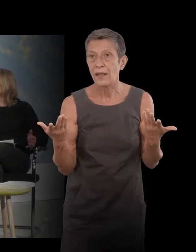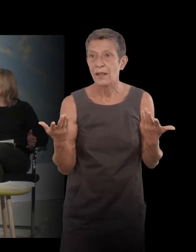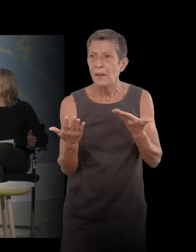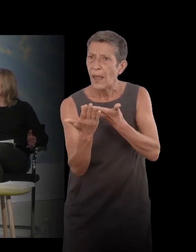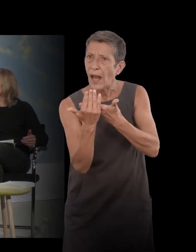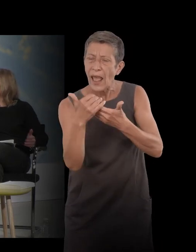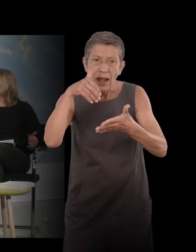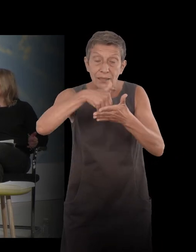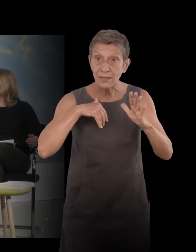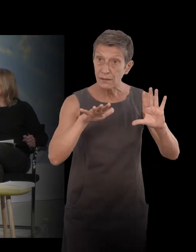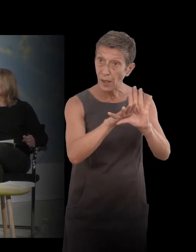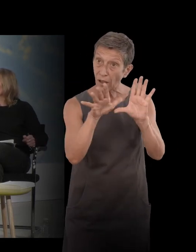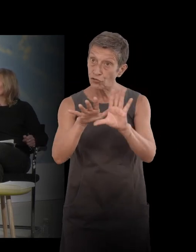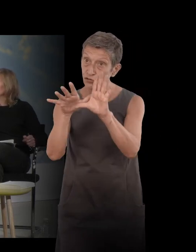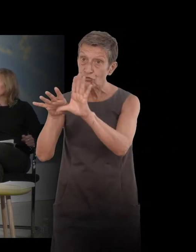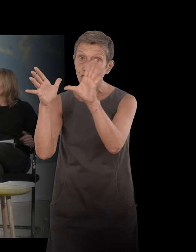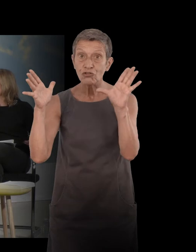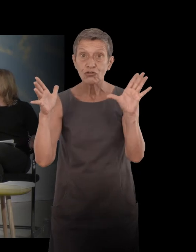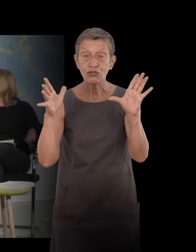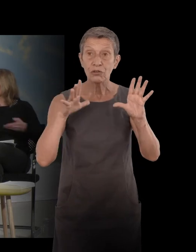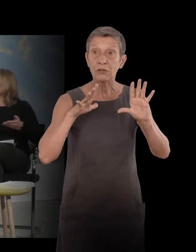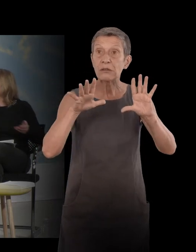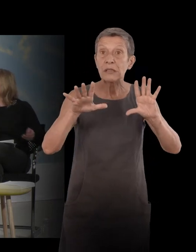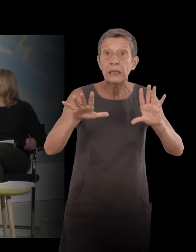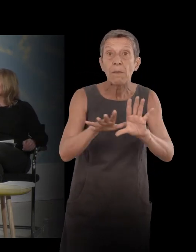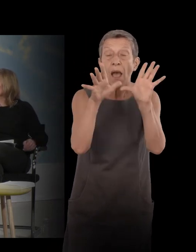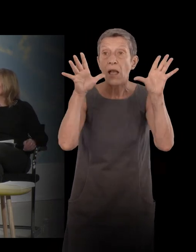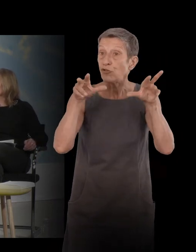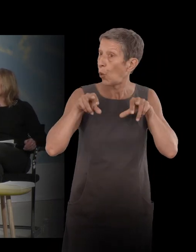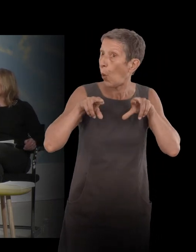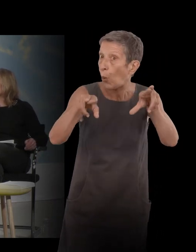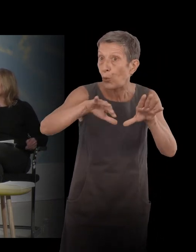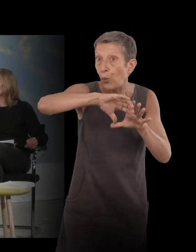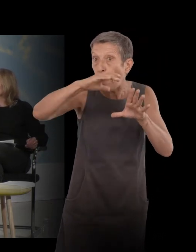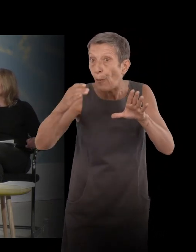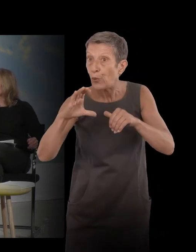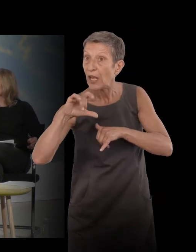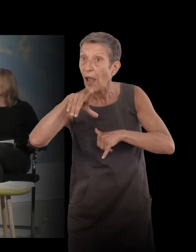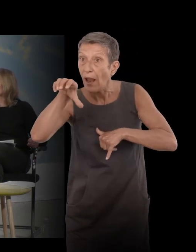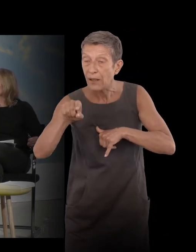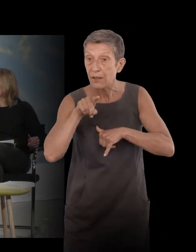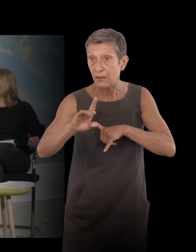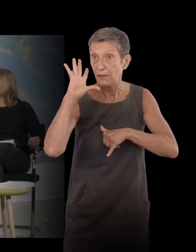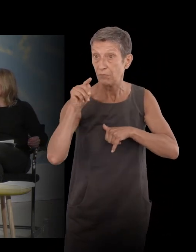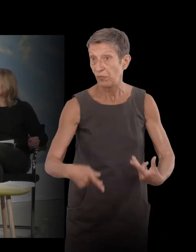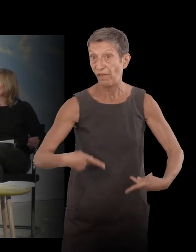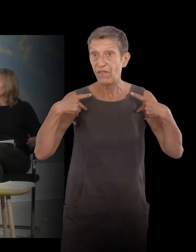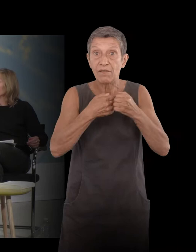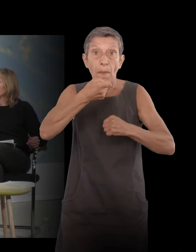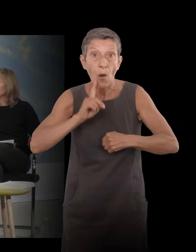images. There are images, so, just the street of La Butocaille, where you live with your parents, but there is